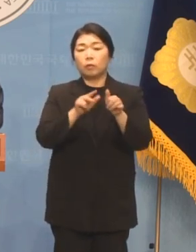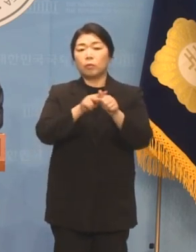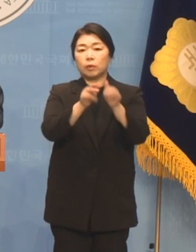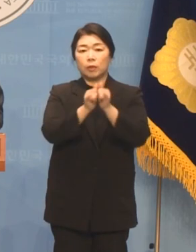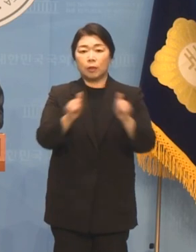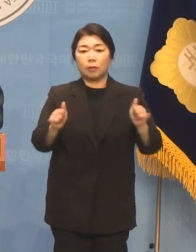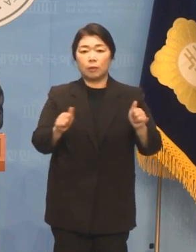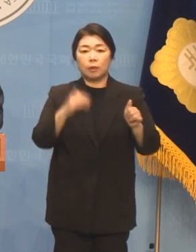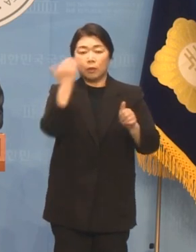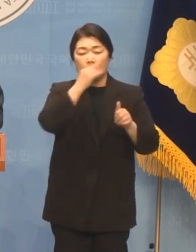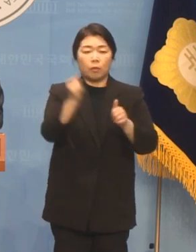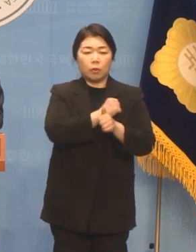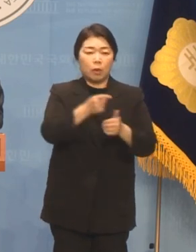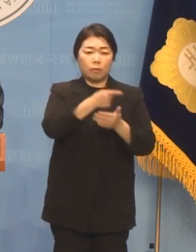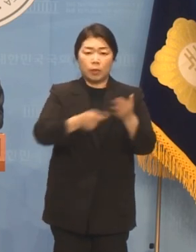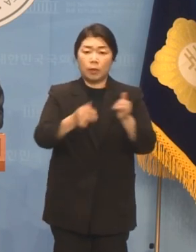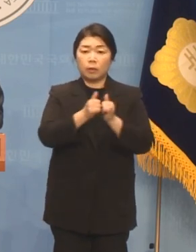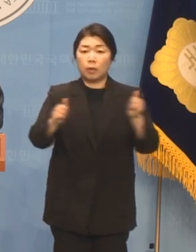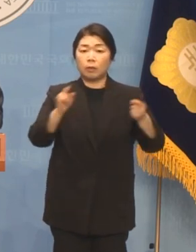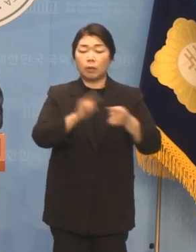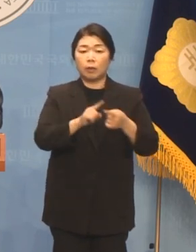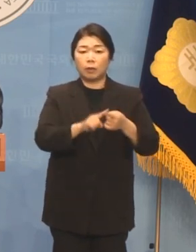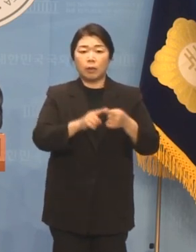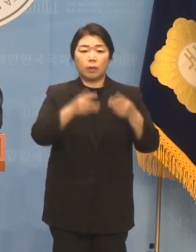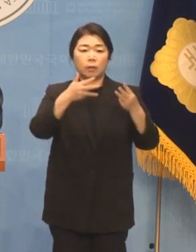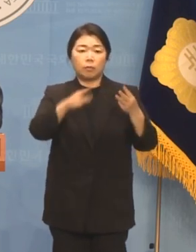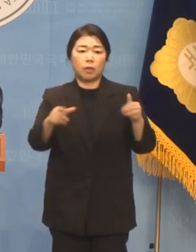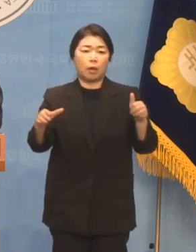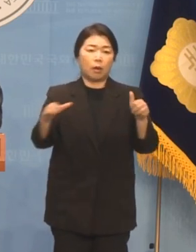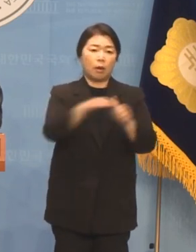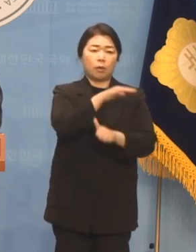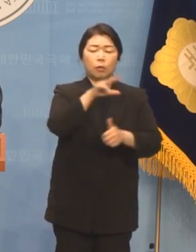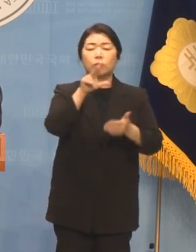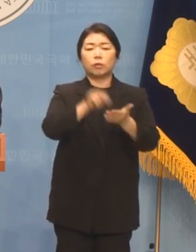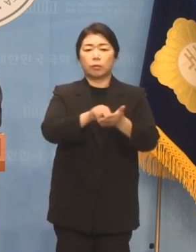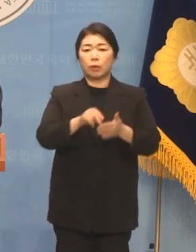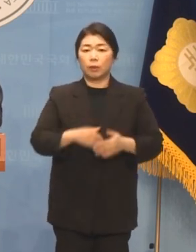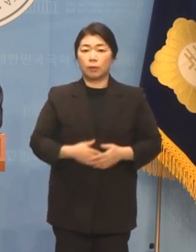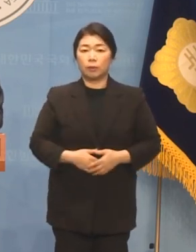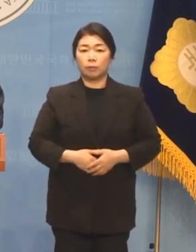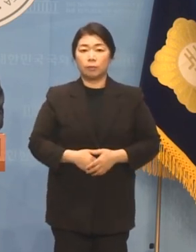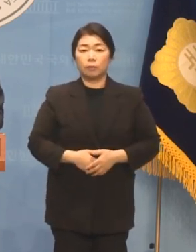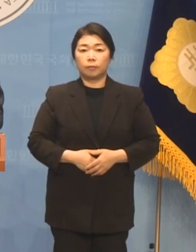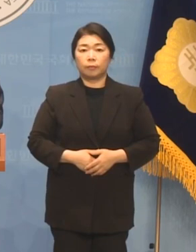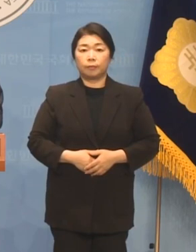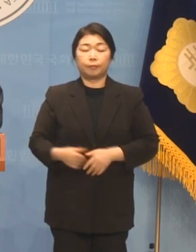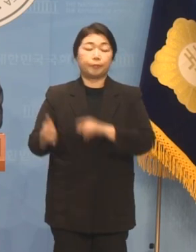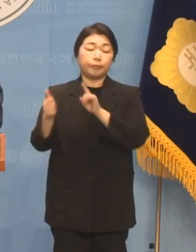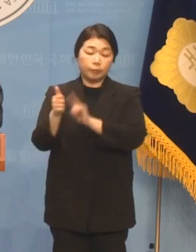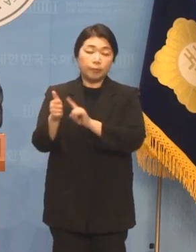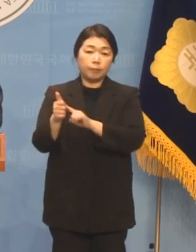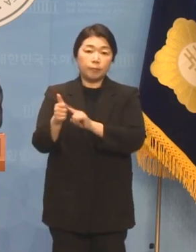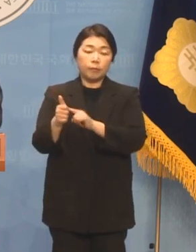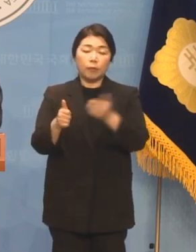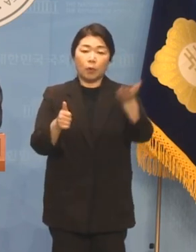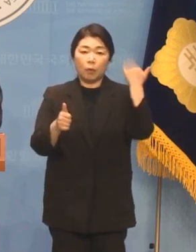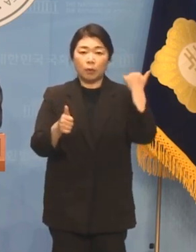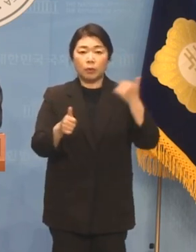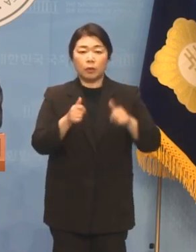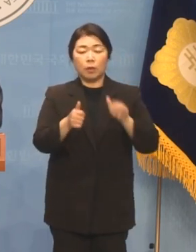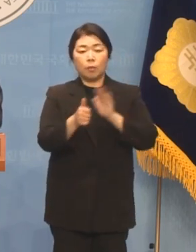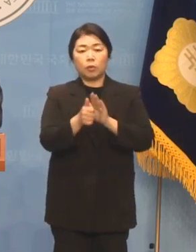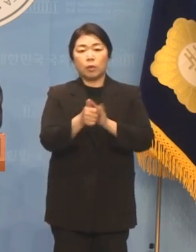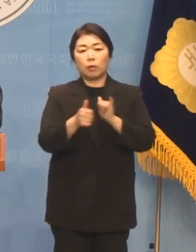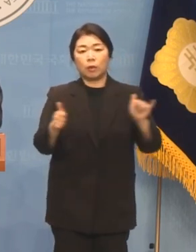성폭력 피해자에 대한 3차 가해도 문제입니다 김원희 예비후보는 과거 자신의